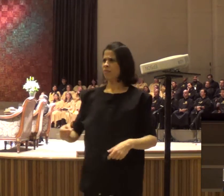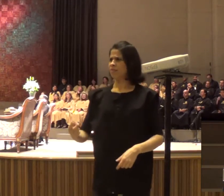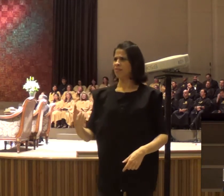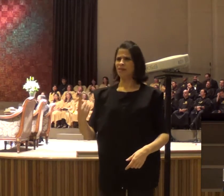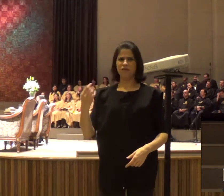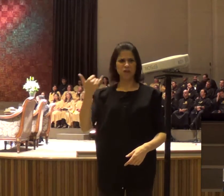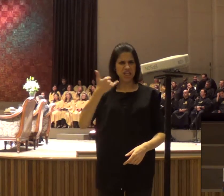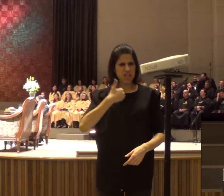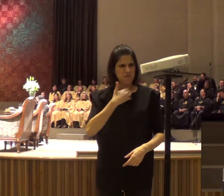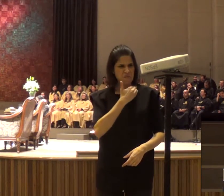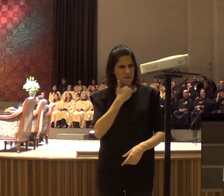ô mensagem danada,